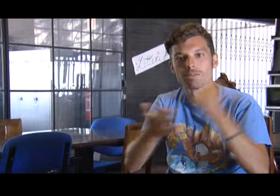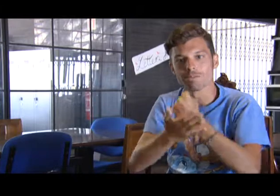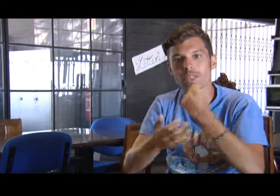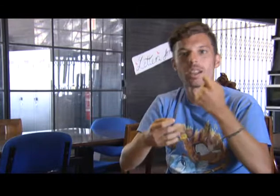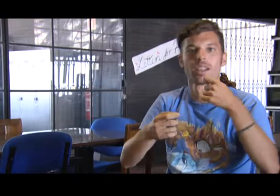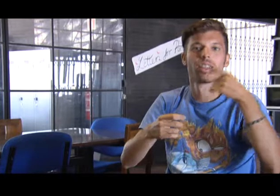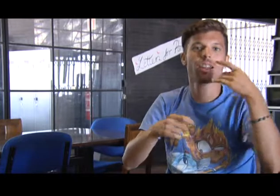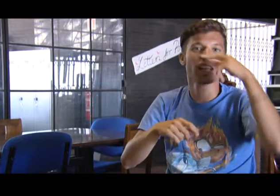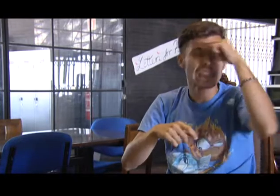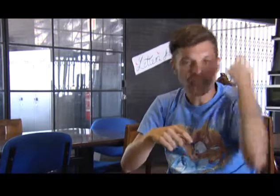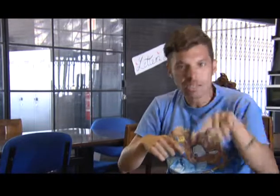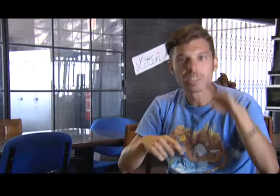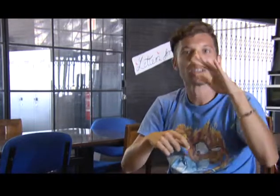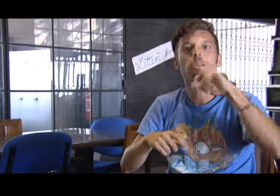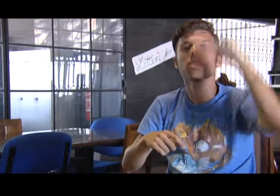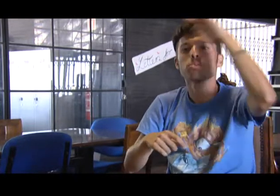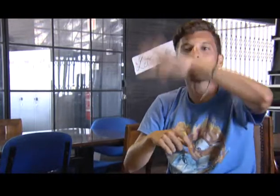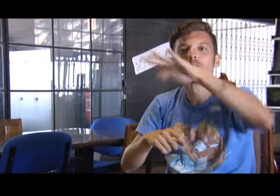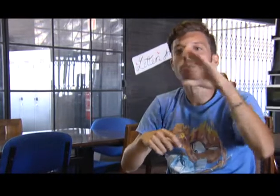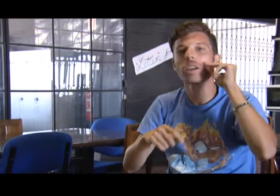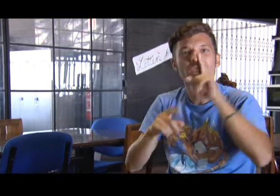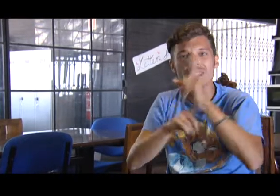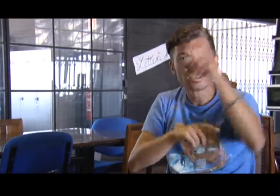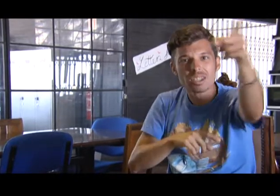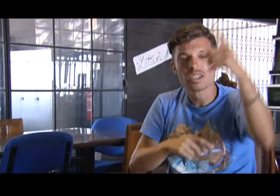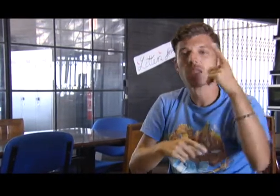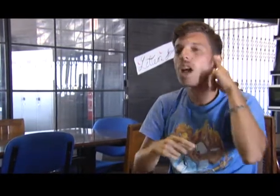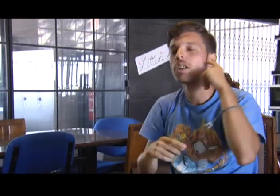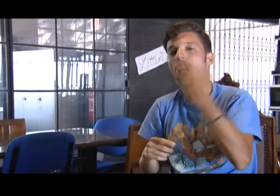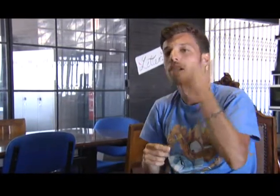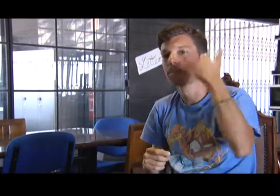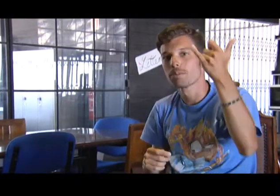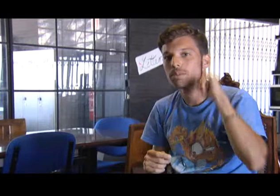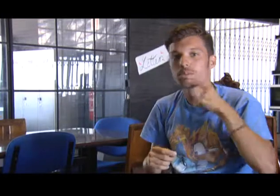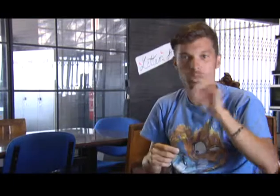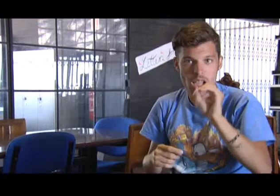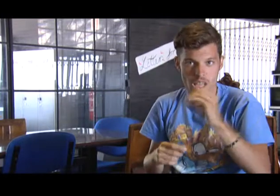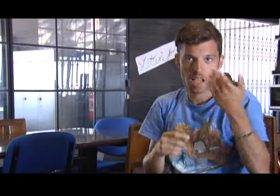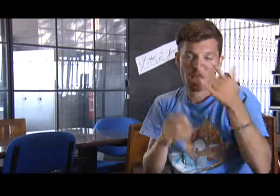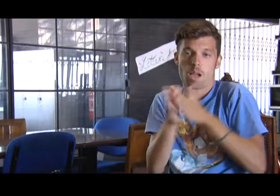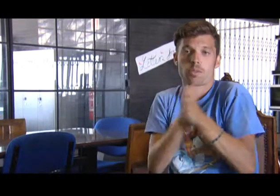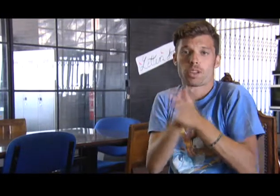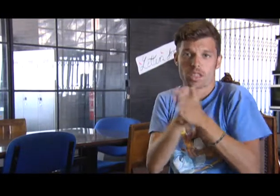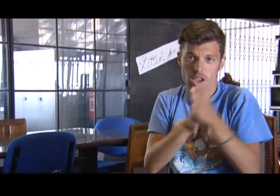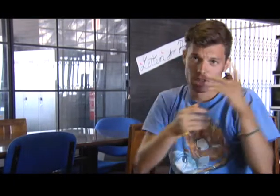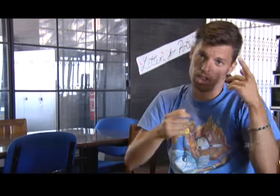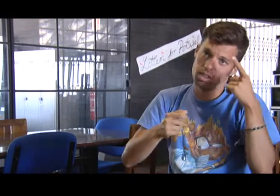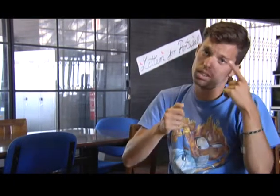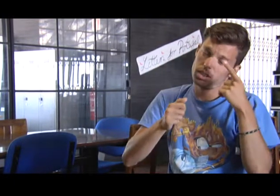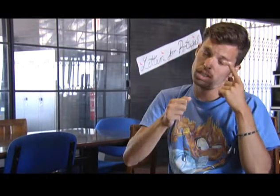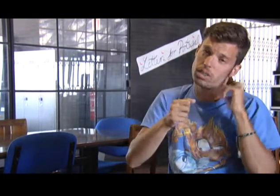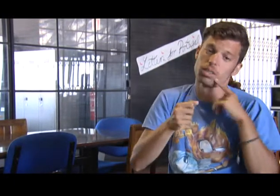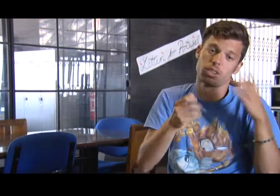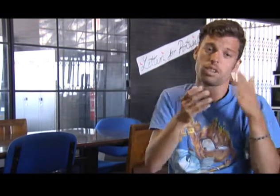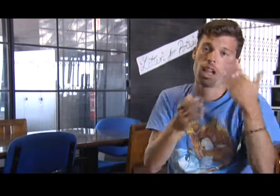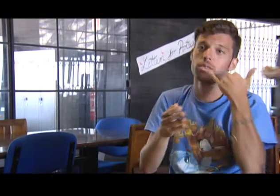isso fazia com que perdéssemos horas e tempo. Era muito mais difícil e tínhamos que procurar uma caixa de apósitos com este atendimento.